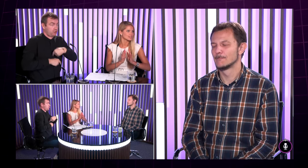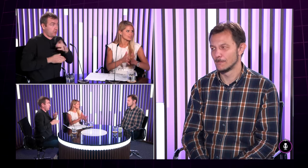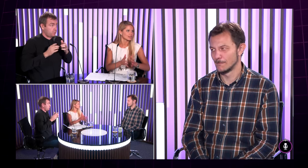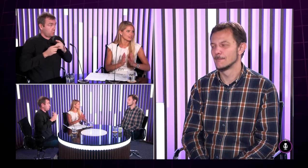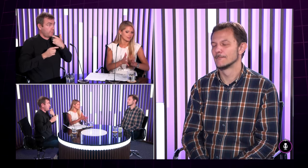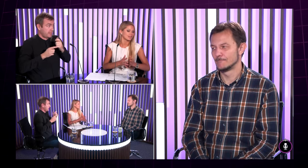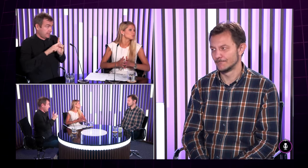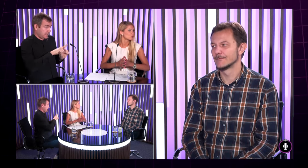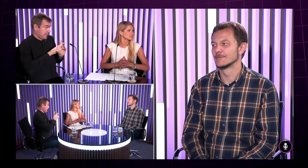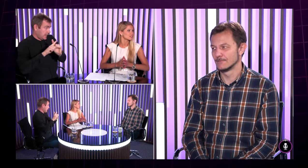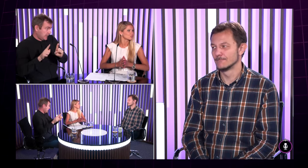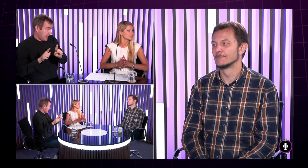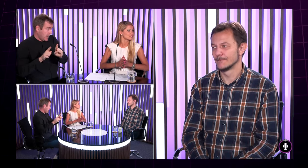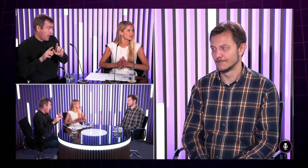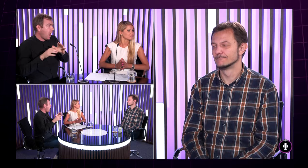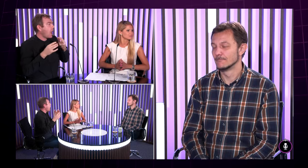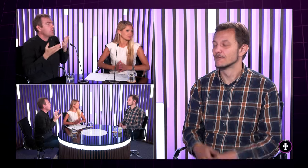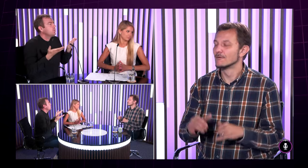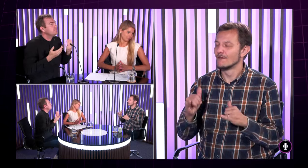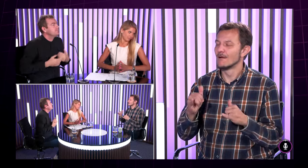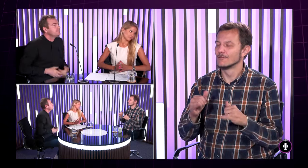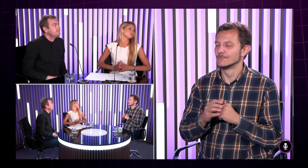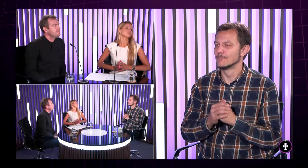kde sa kladne dvor a zako to vyzerá.